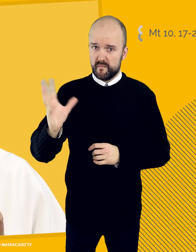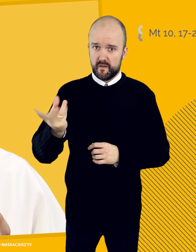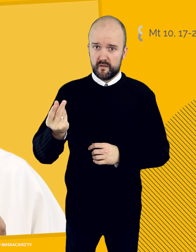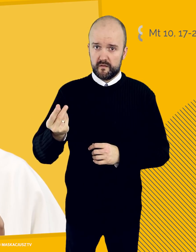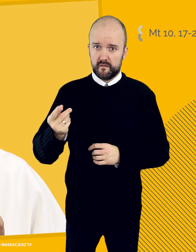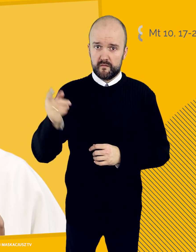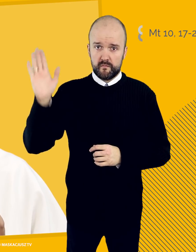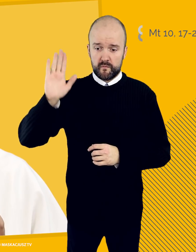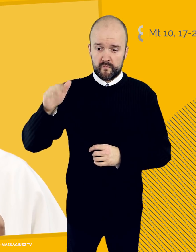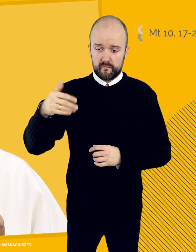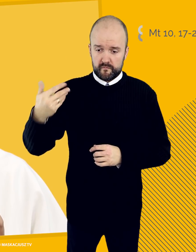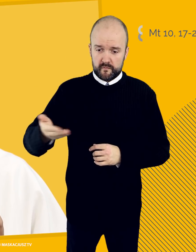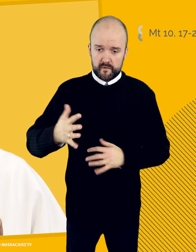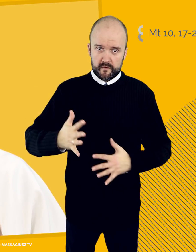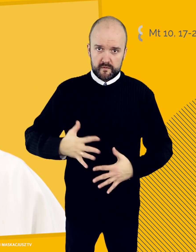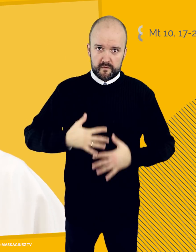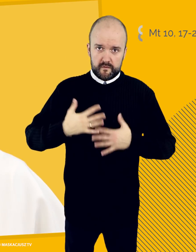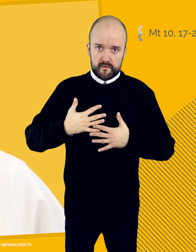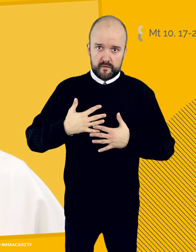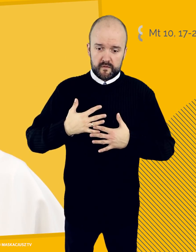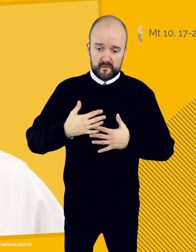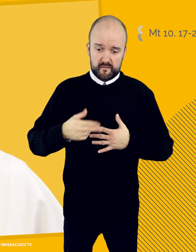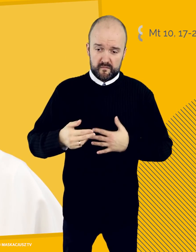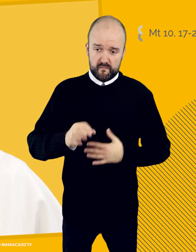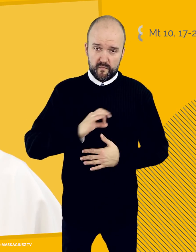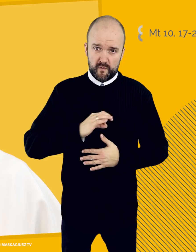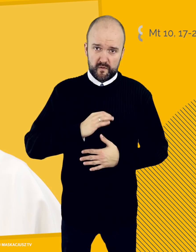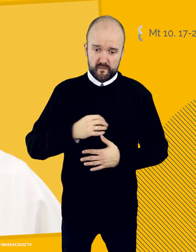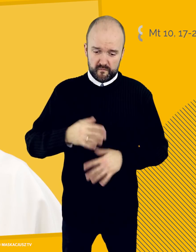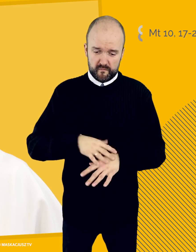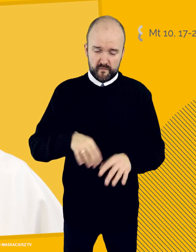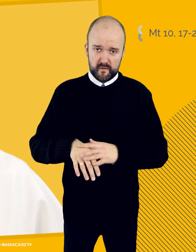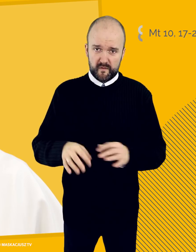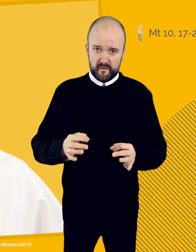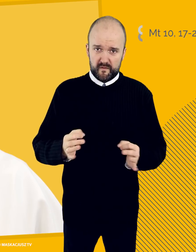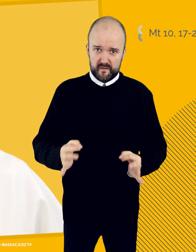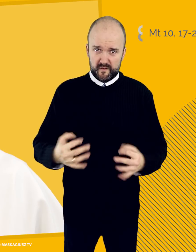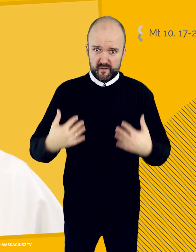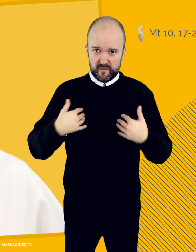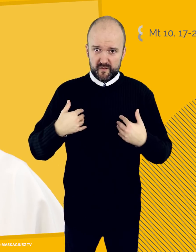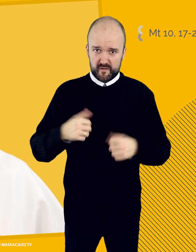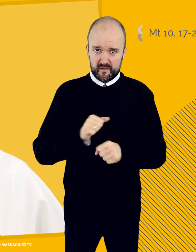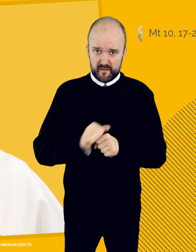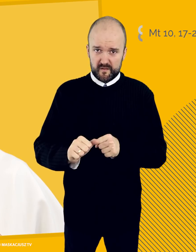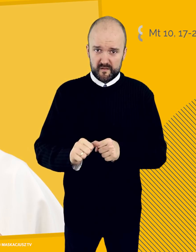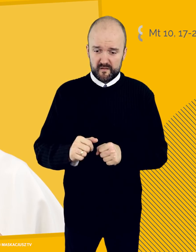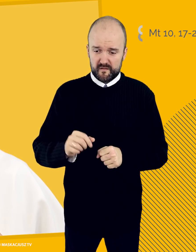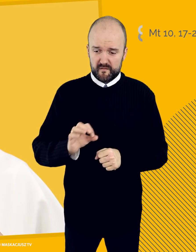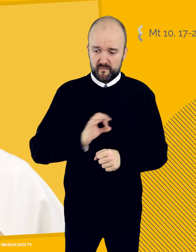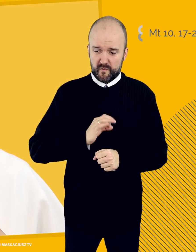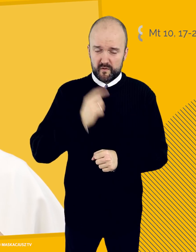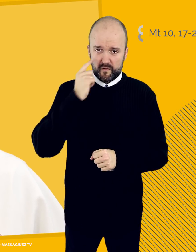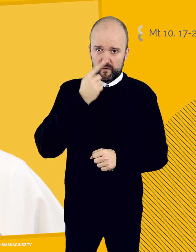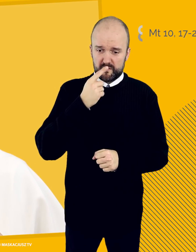potrafi tak zachwycić, że nawet moje własne fizyczne istnienie nie jest w moich własnych oczach